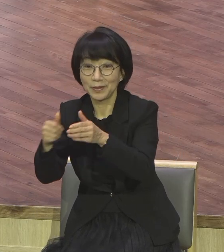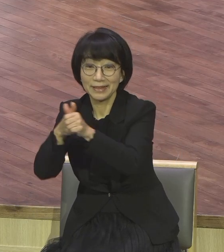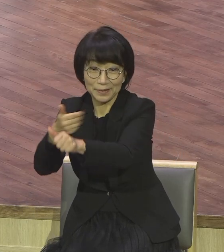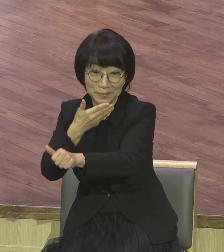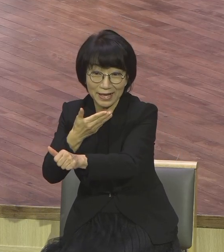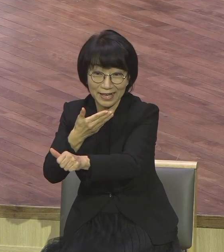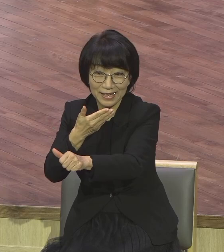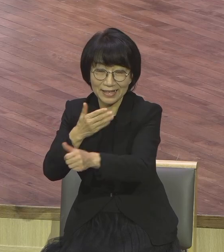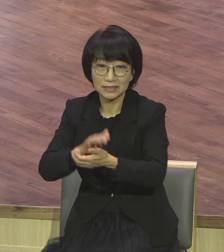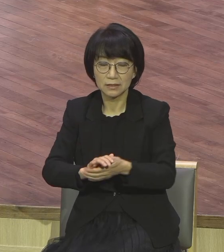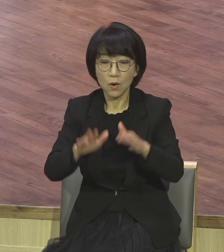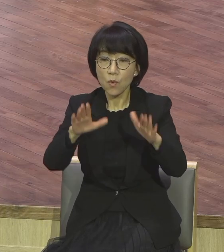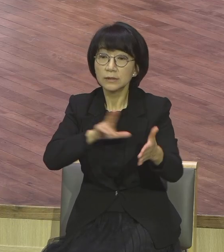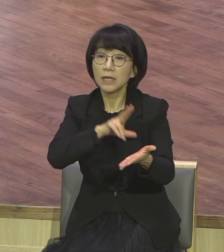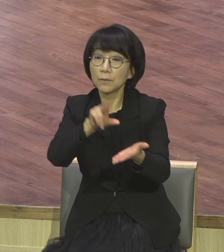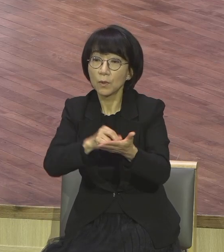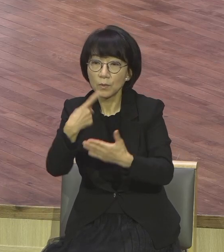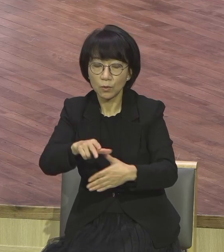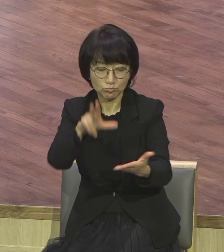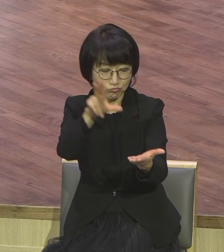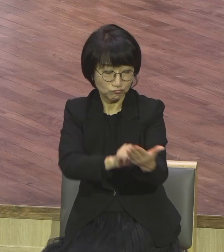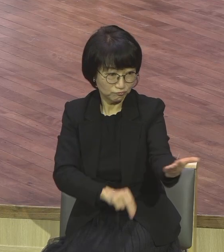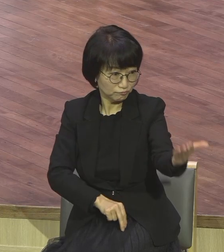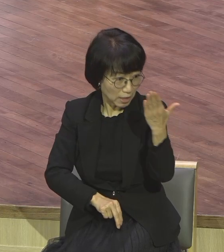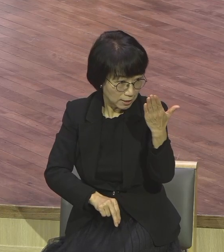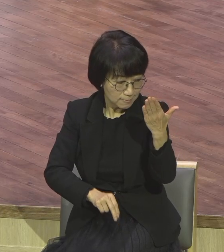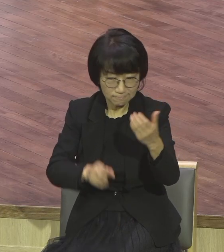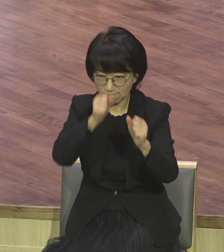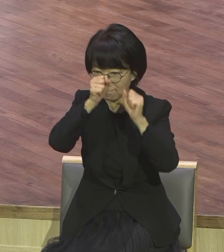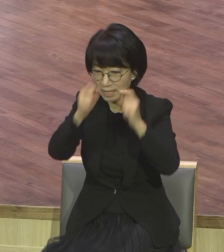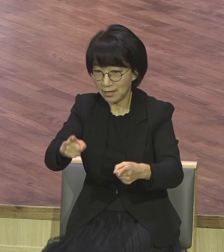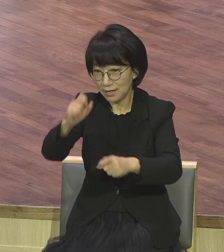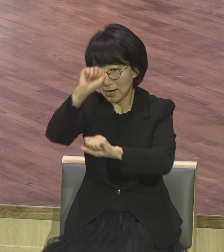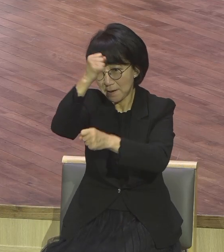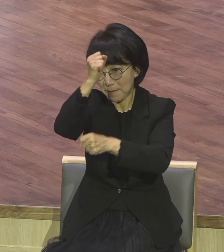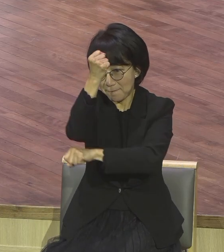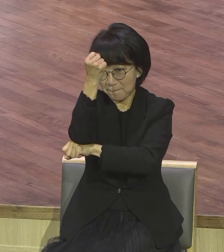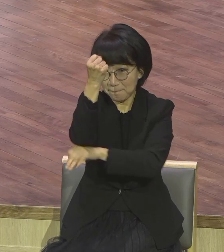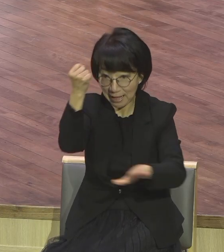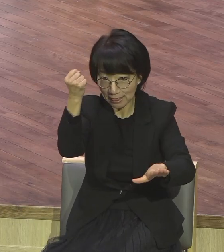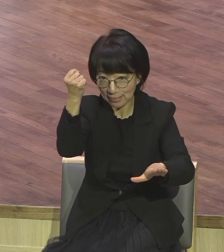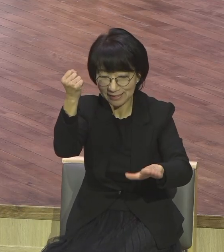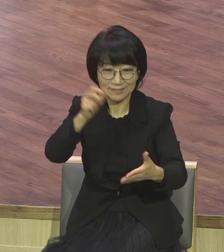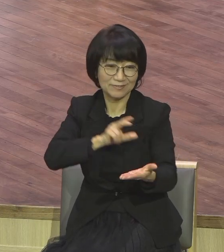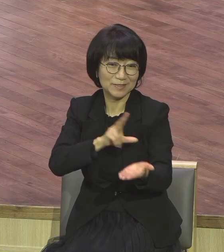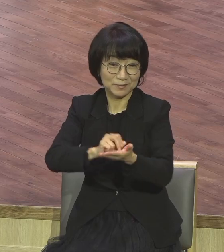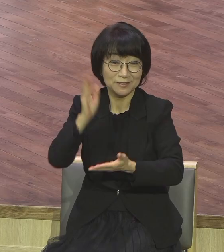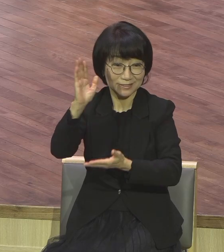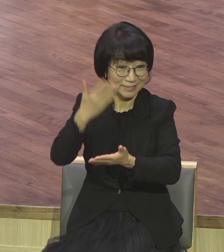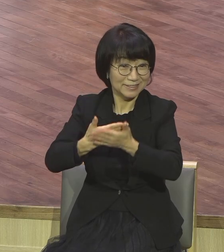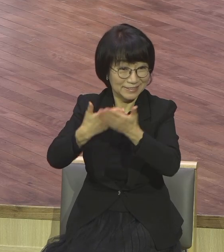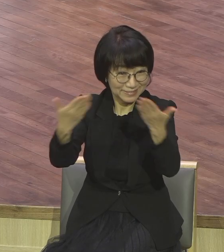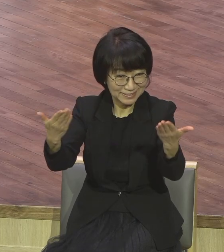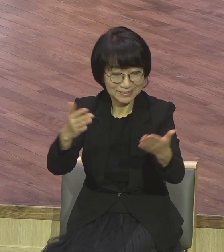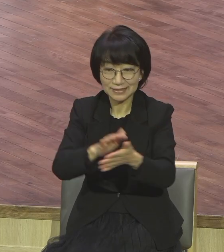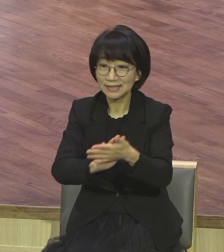문제는 발판입니다라는 제모로 말씀을 드립니다. 우리가 마태복음 10장을 지금